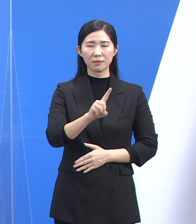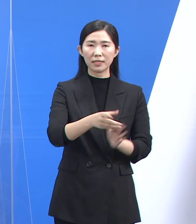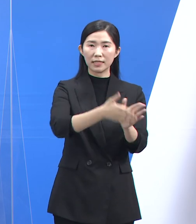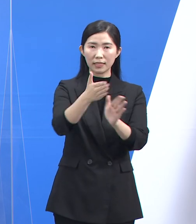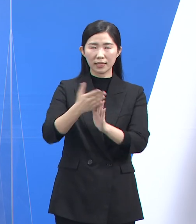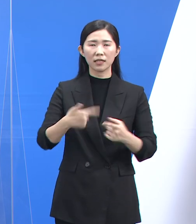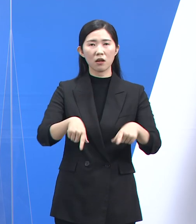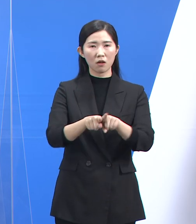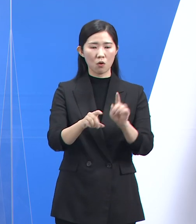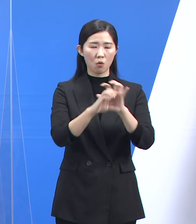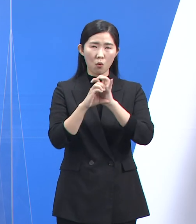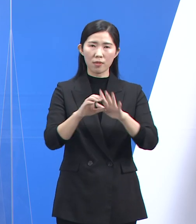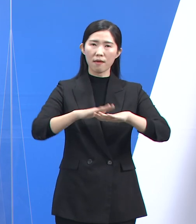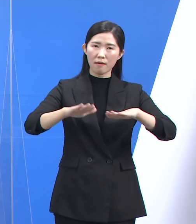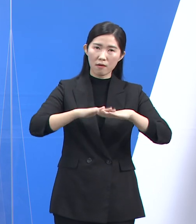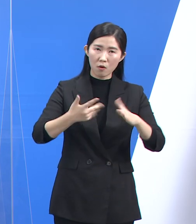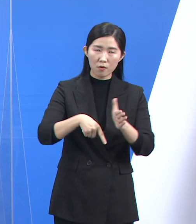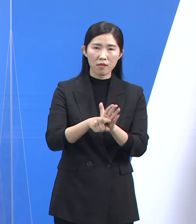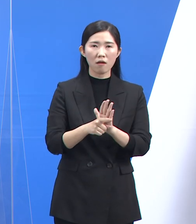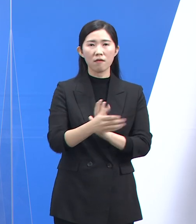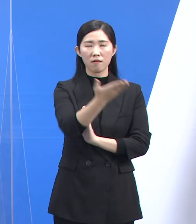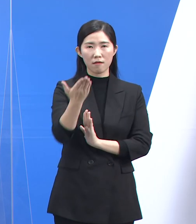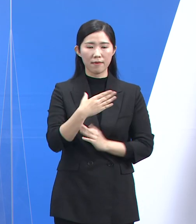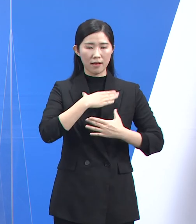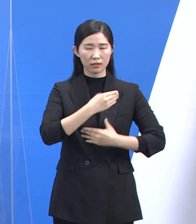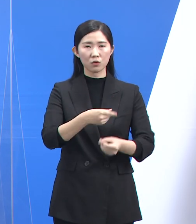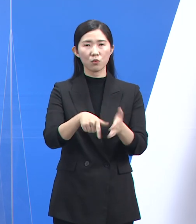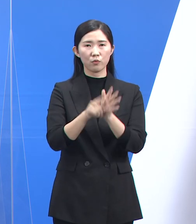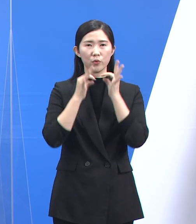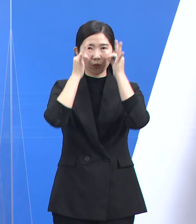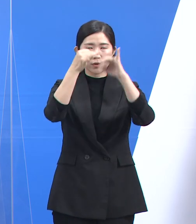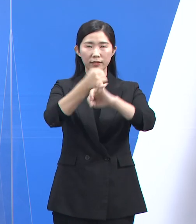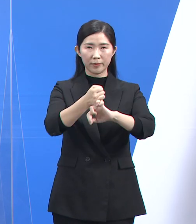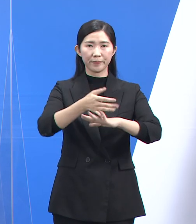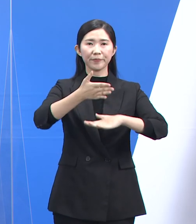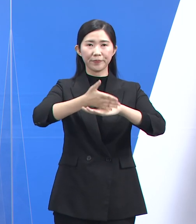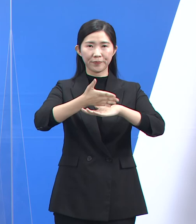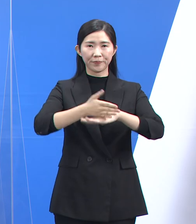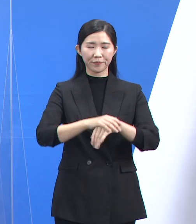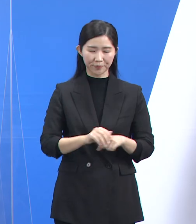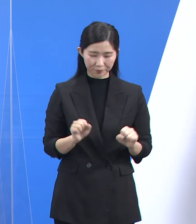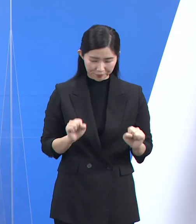시군과 함께 코로나19 극복과 도민의 안전을 위해 최선을 다하겠습니다. 감사합니다.